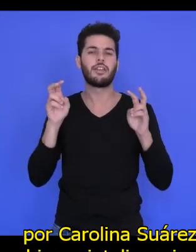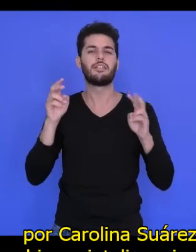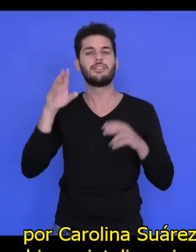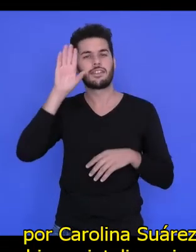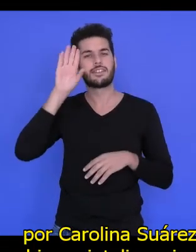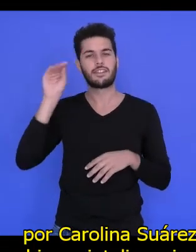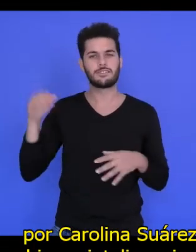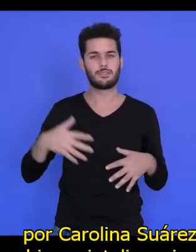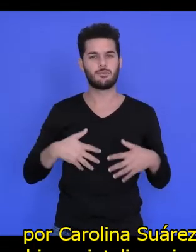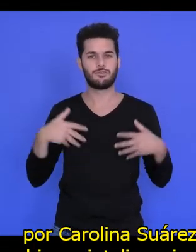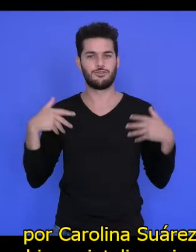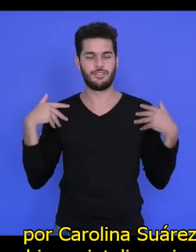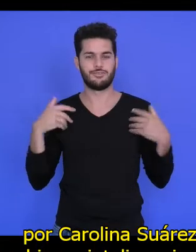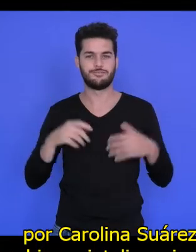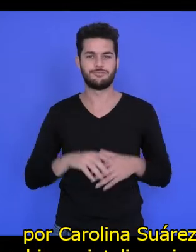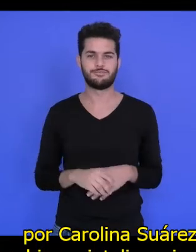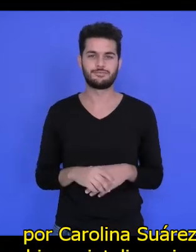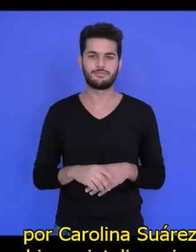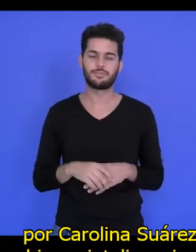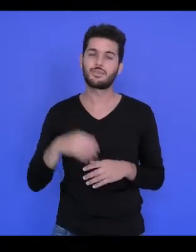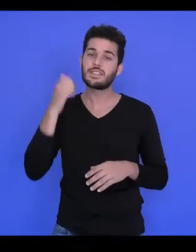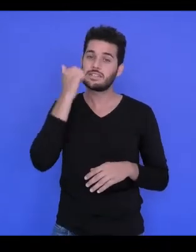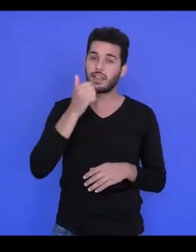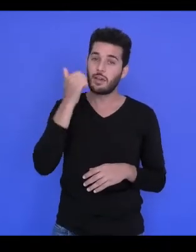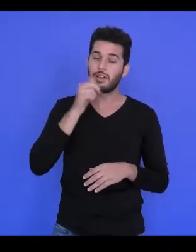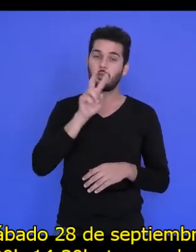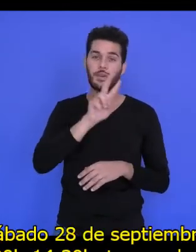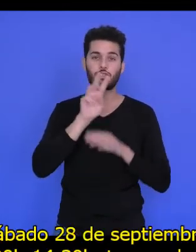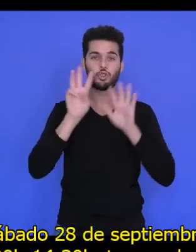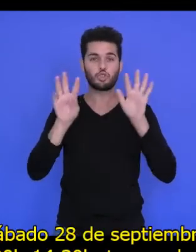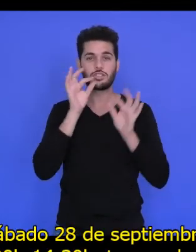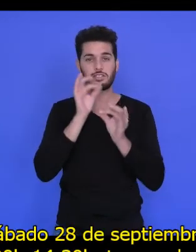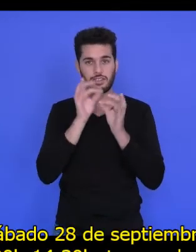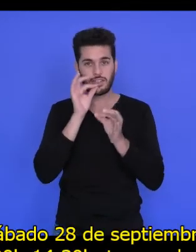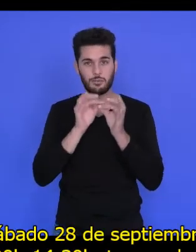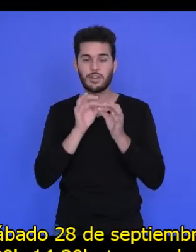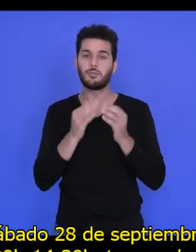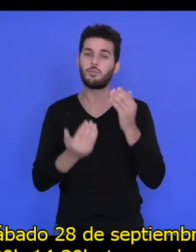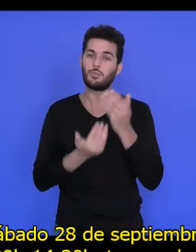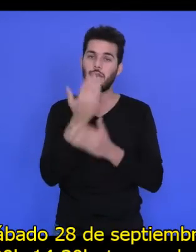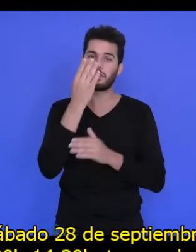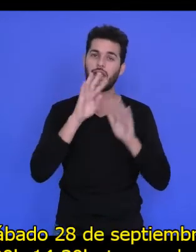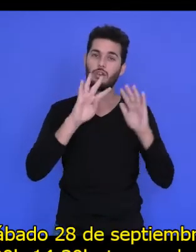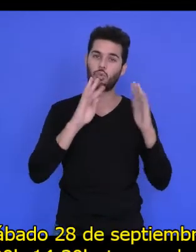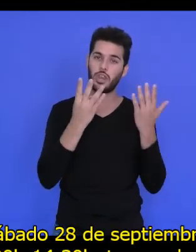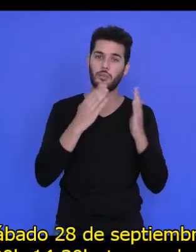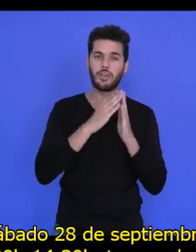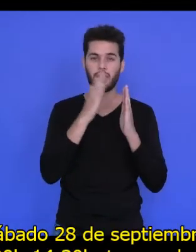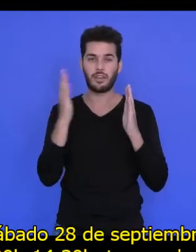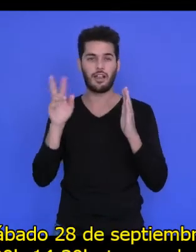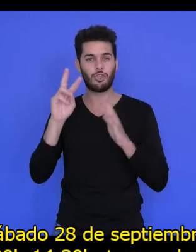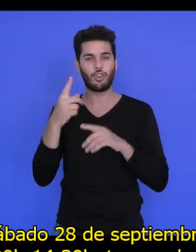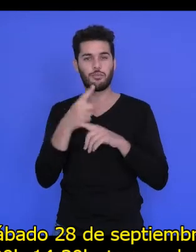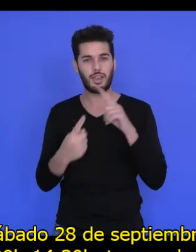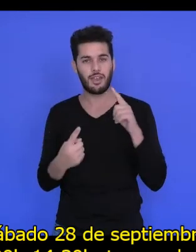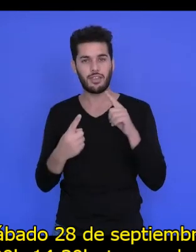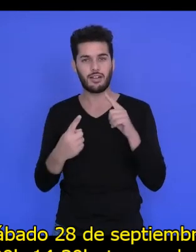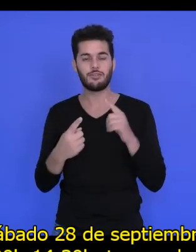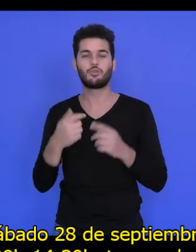Sobre coaching e inteligencia emocional. Sábado 28 de septiembre de 9 a 2 y media de la